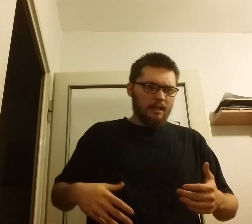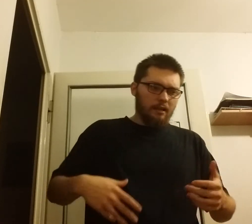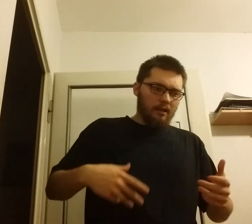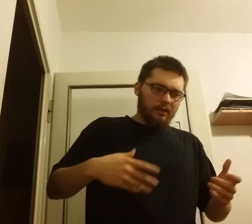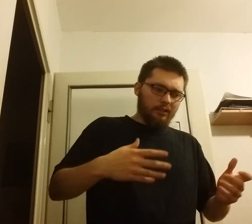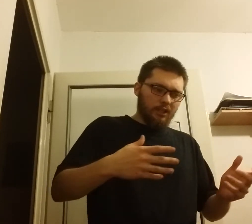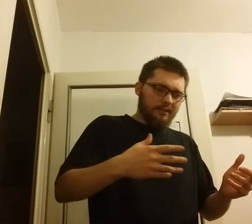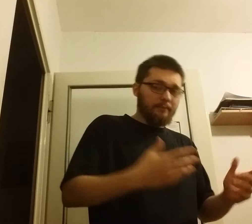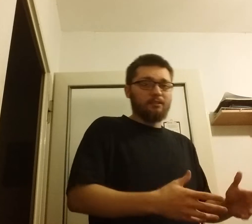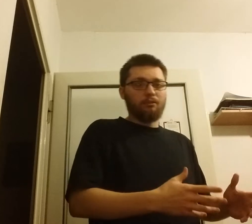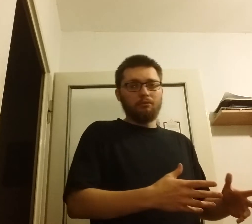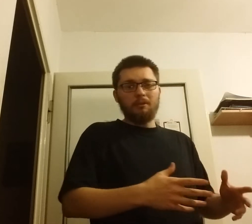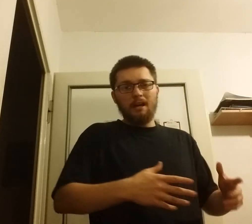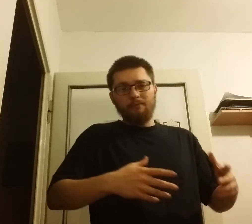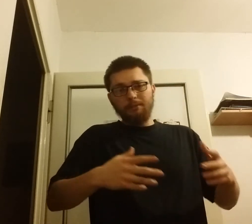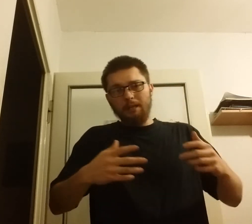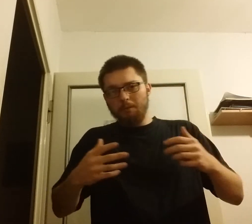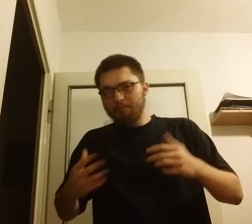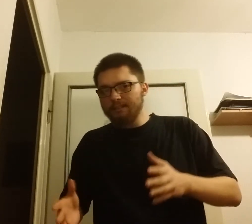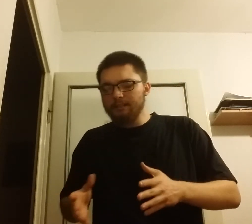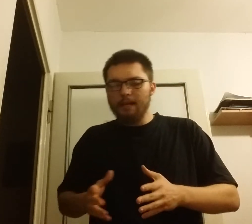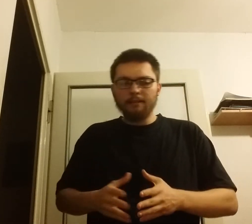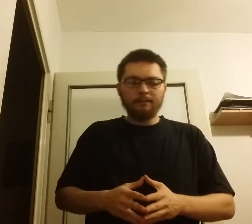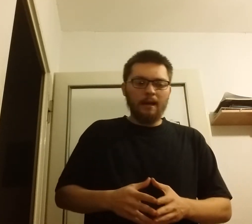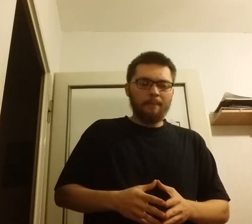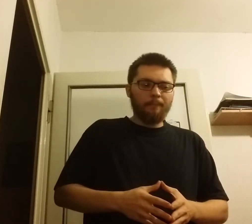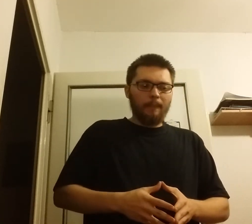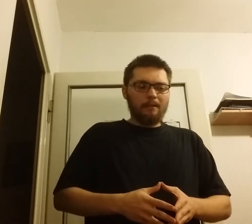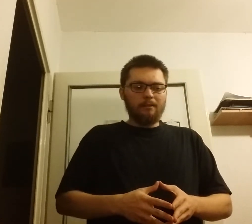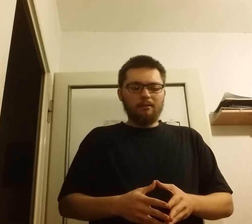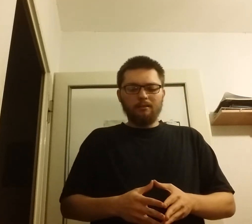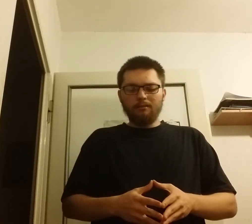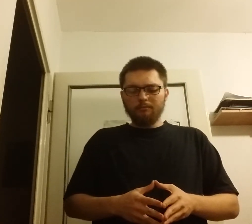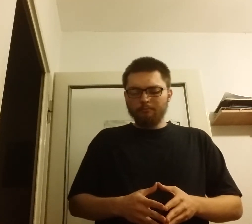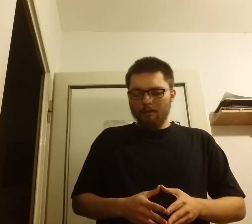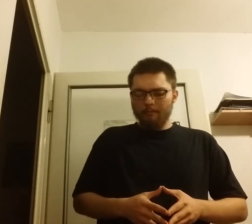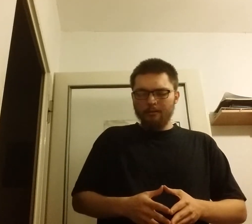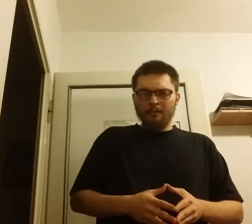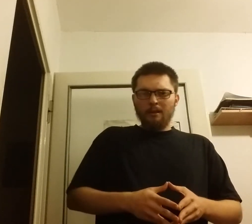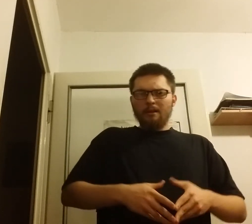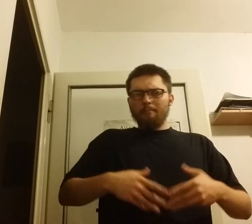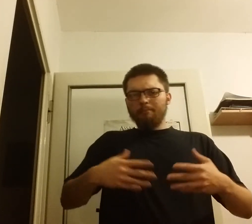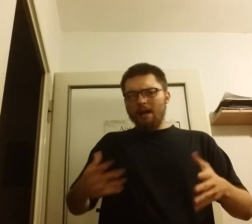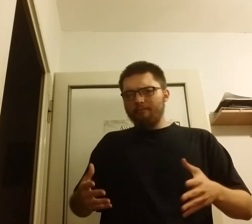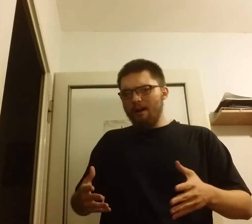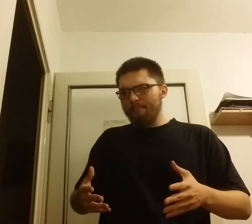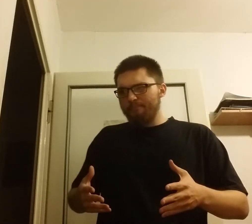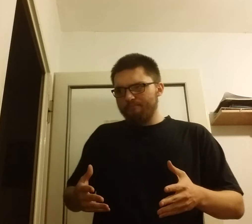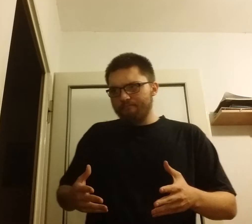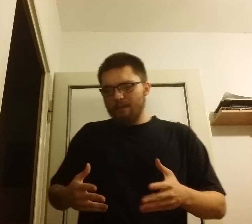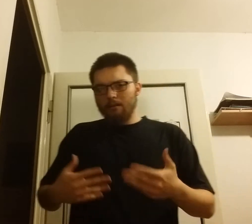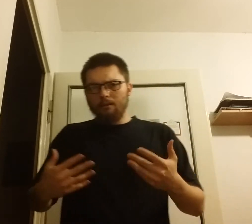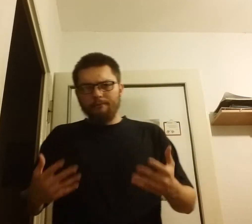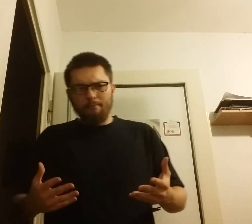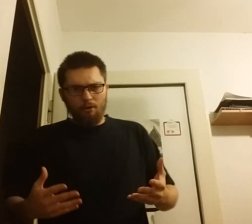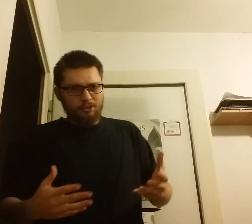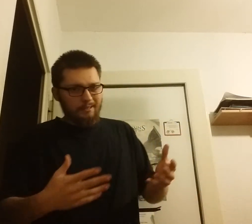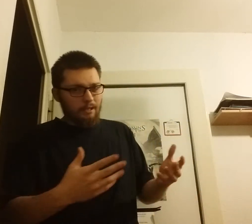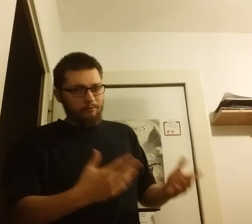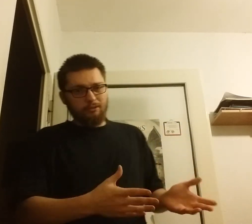gdzie zamiast króla wybieramy prezydenta mamy prawa wyborcze zarówno